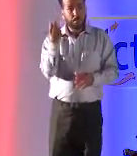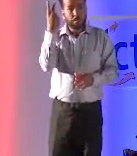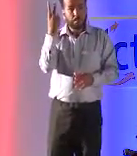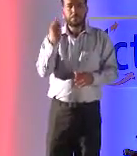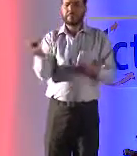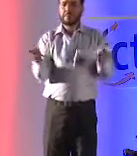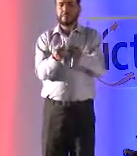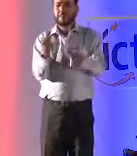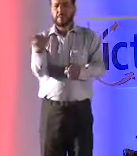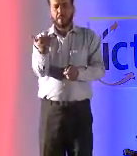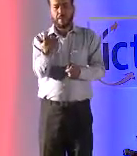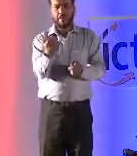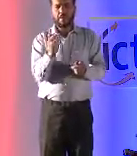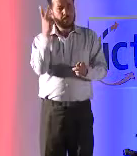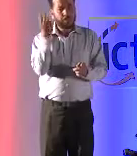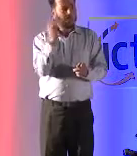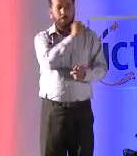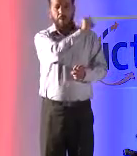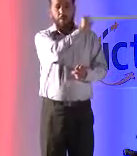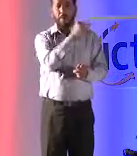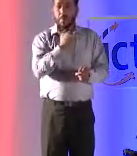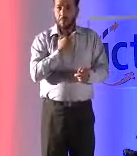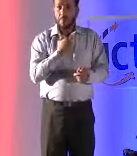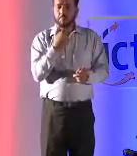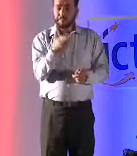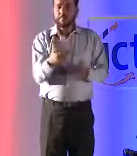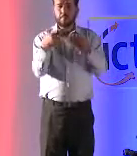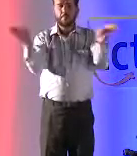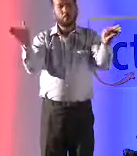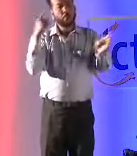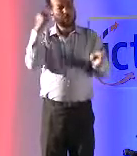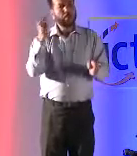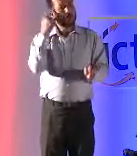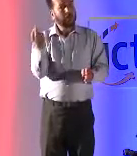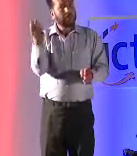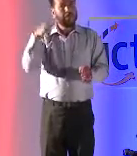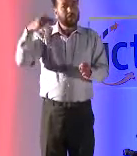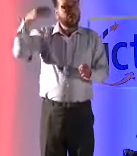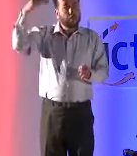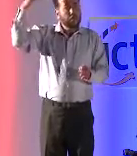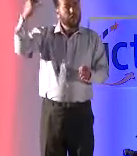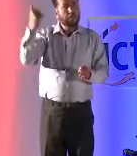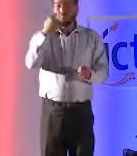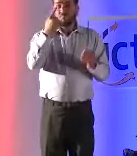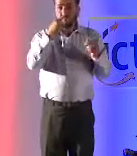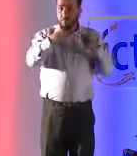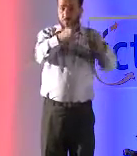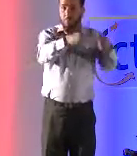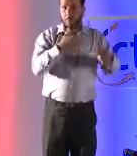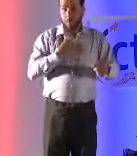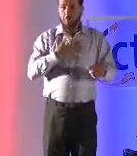مبسطة عن المبادرة ونحن أيضا فتحنا الأباب للمتطورين الهواد